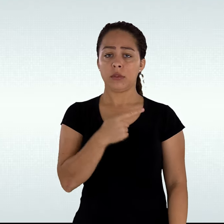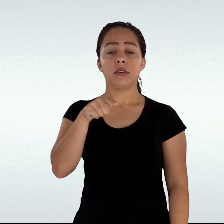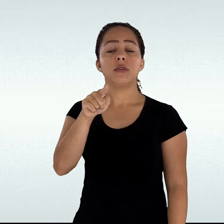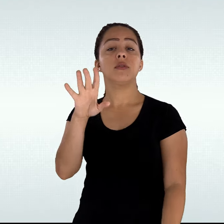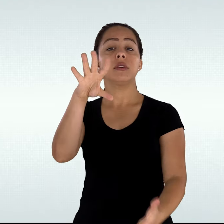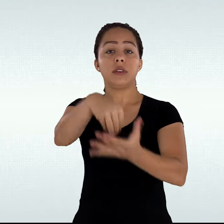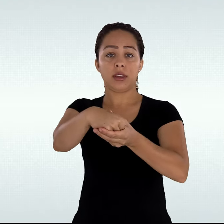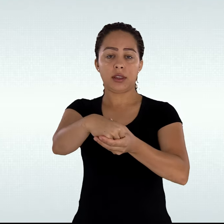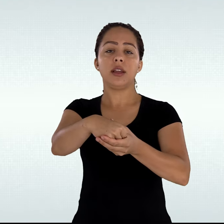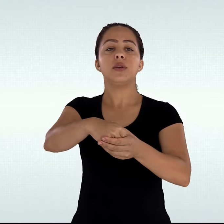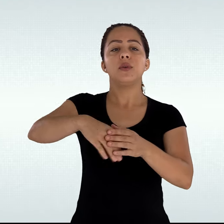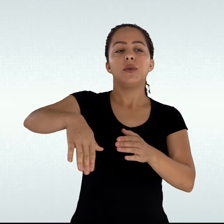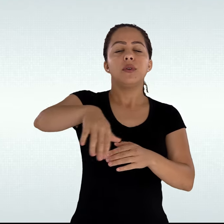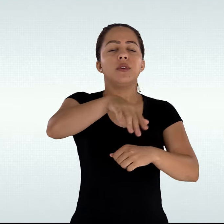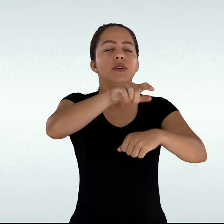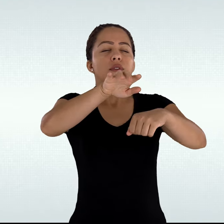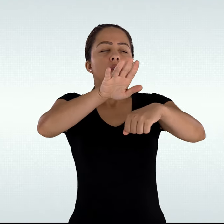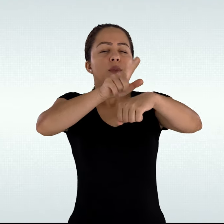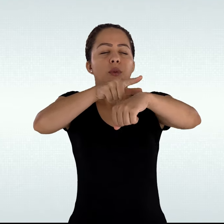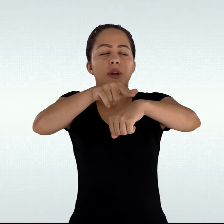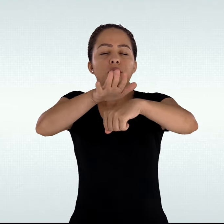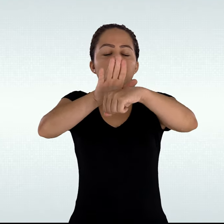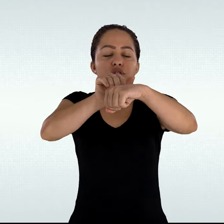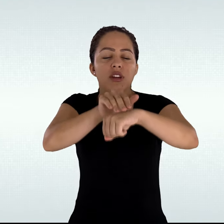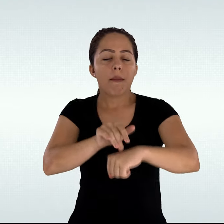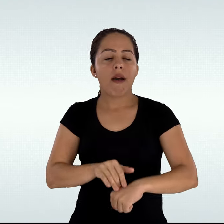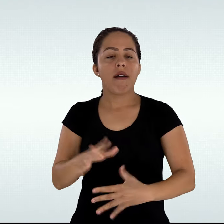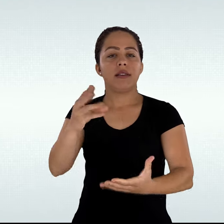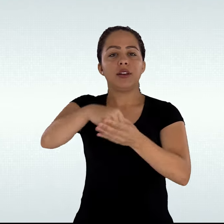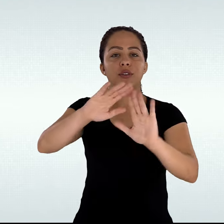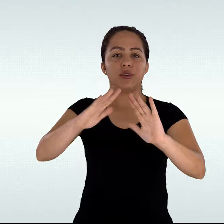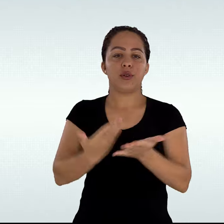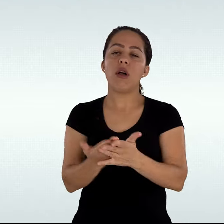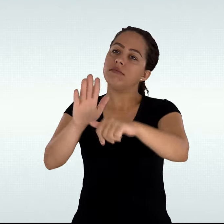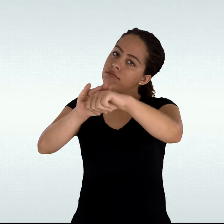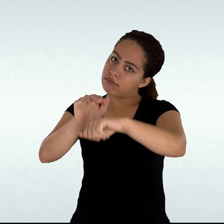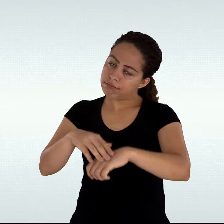travestis e transexuais nos registros escolares da educação básica.